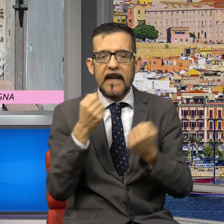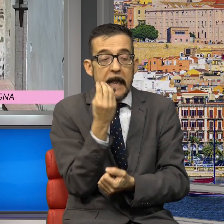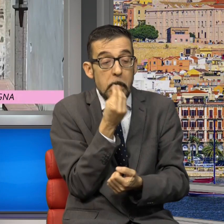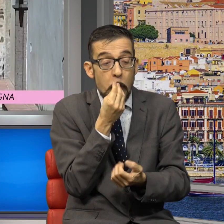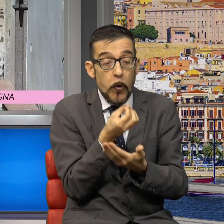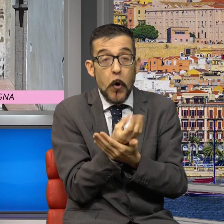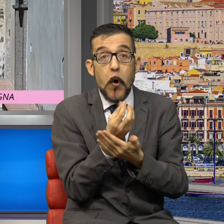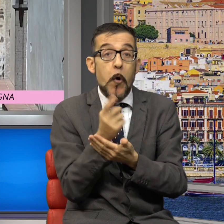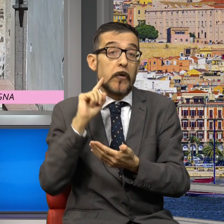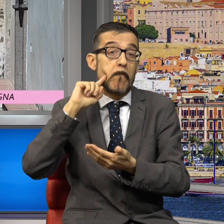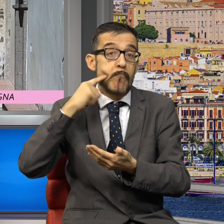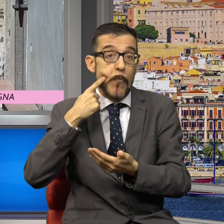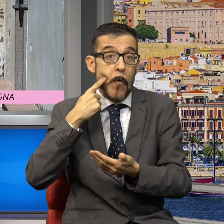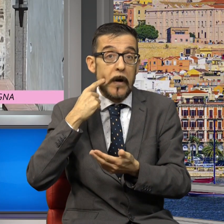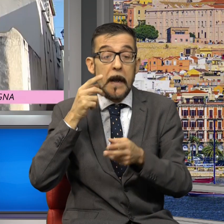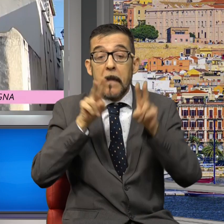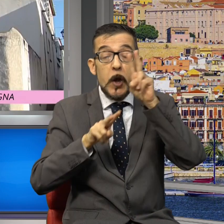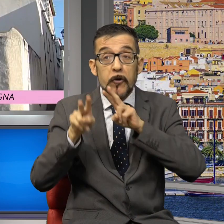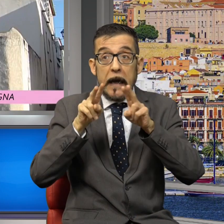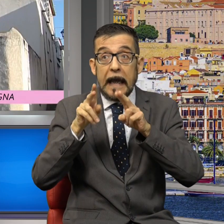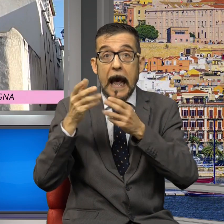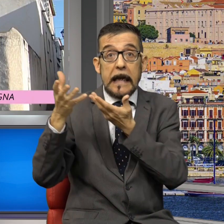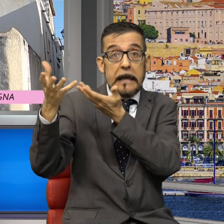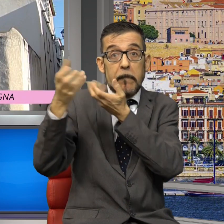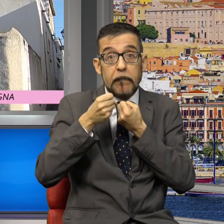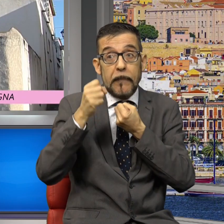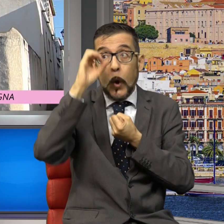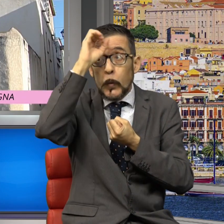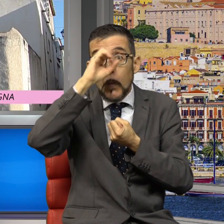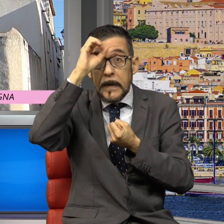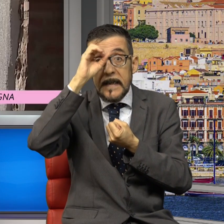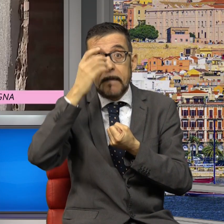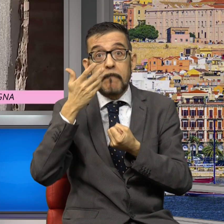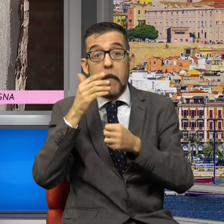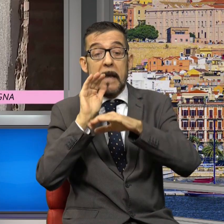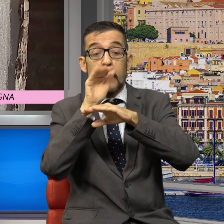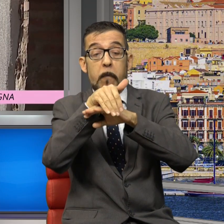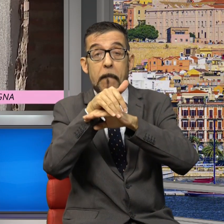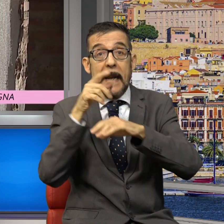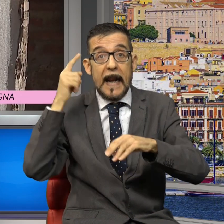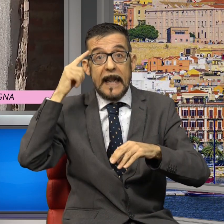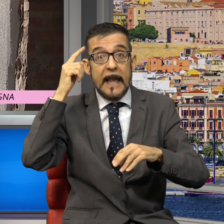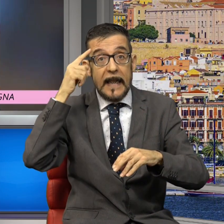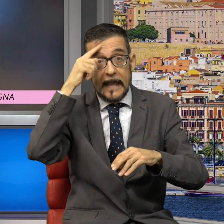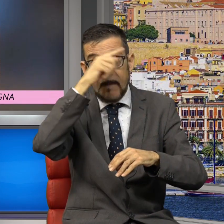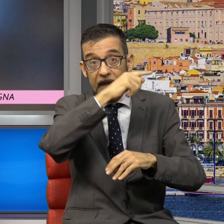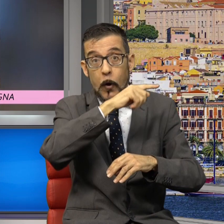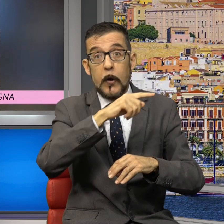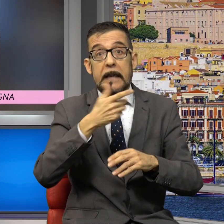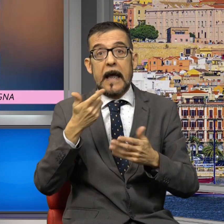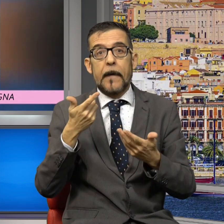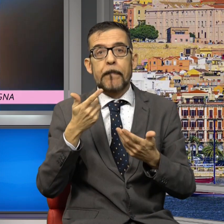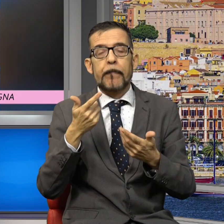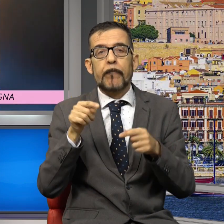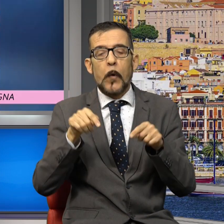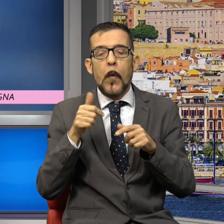per creare quel turismo esperienziale che possa far superare le difficoltà dovute alla situazione di marginalità. E anche